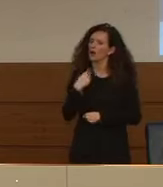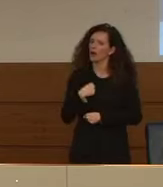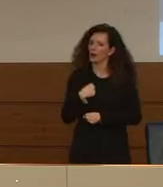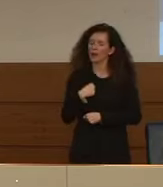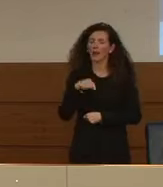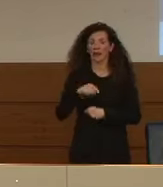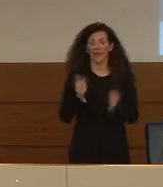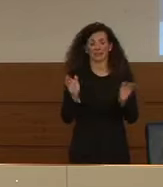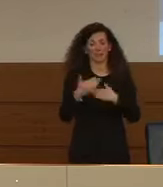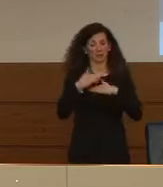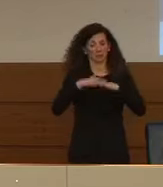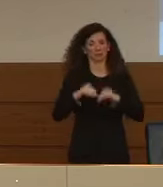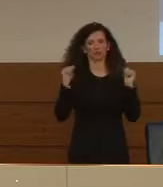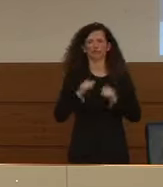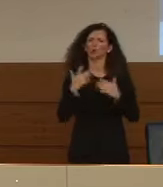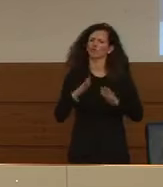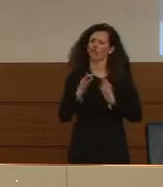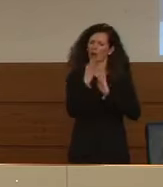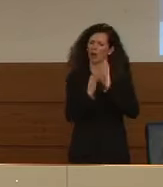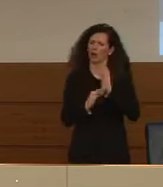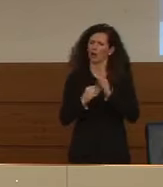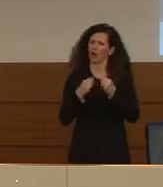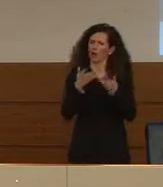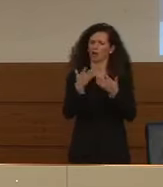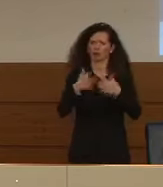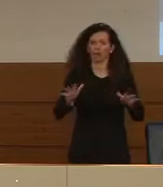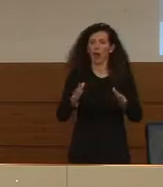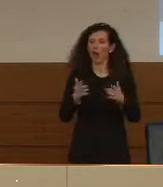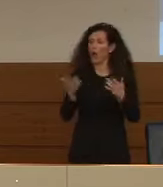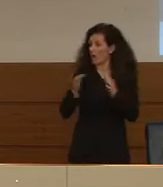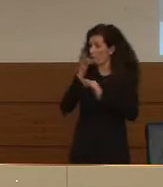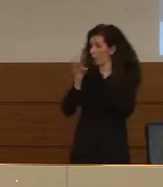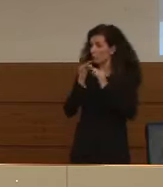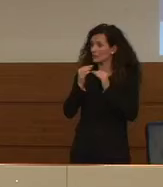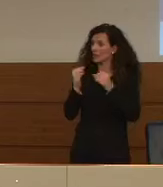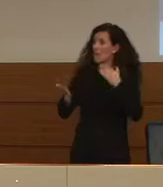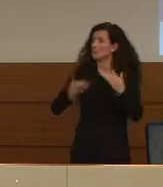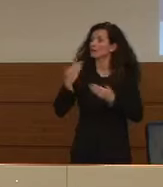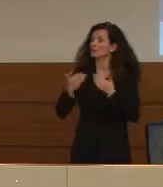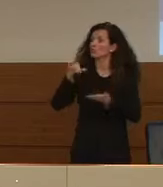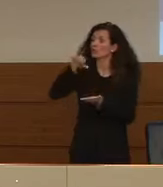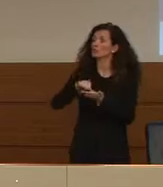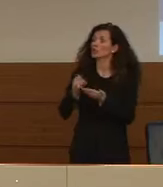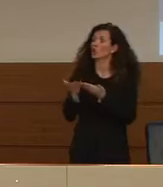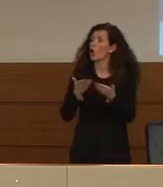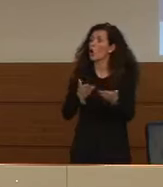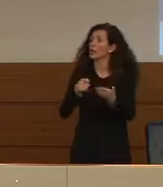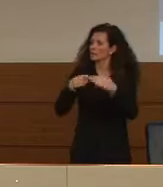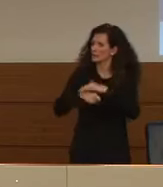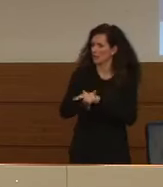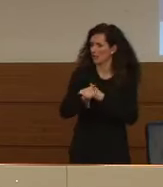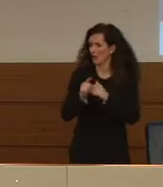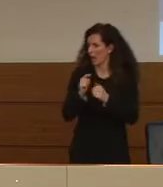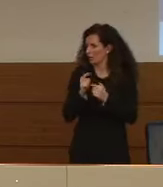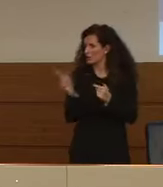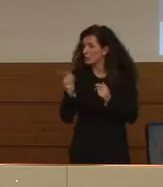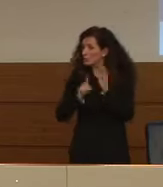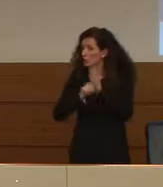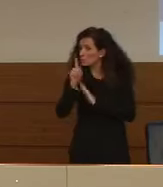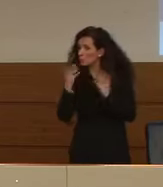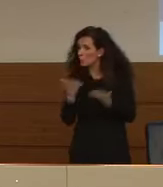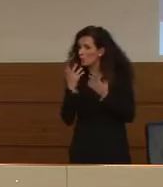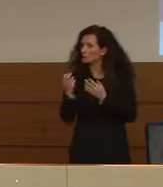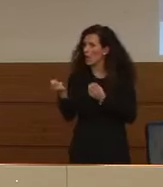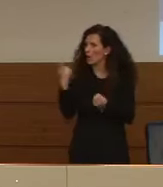ha adottato queste regole. Non sono dunque segnalate emergenze allo Stato, in nessun centro, a quello che risulti a lei o non si